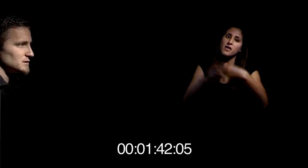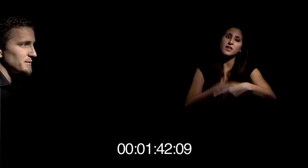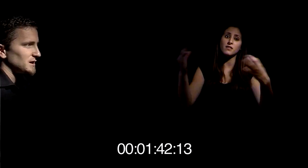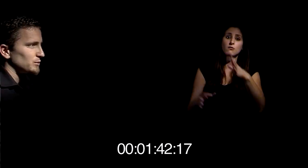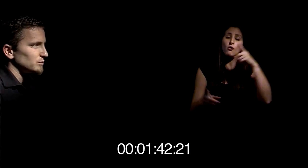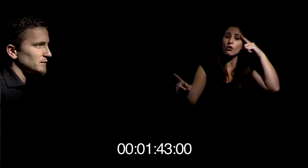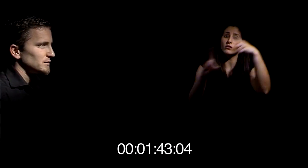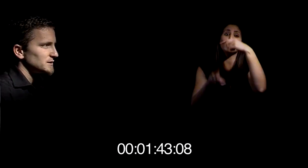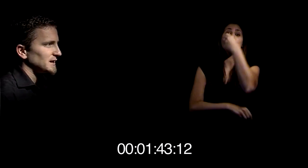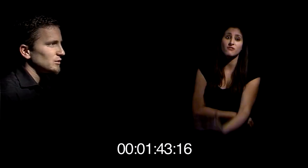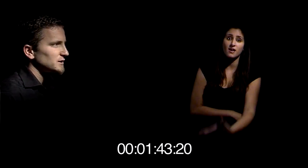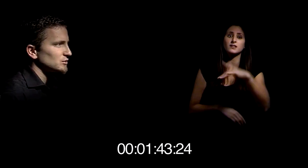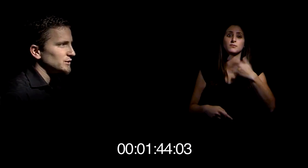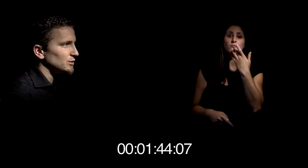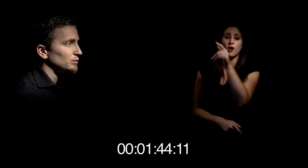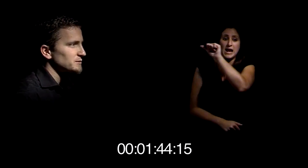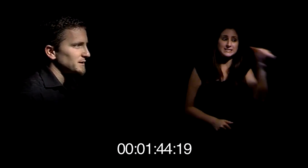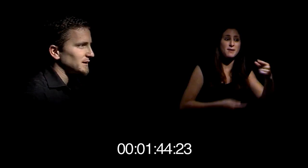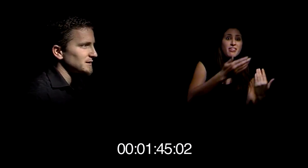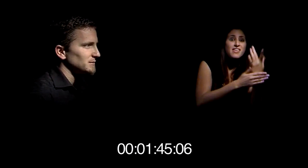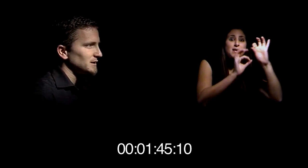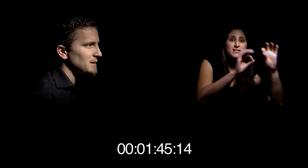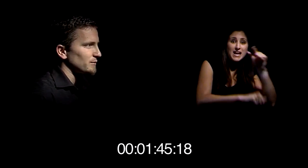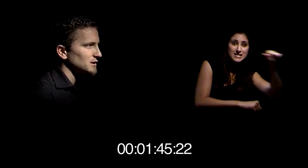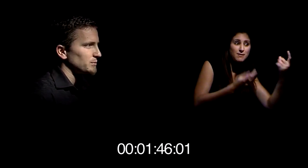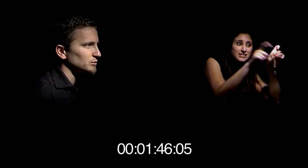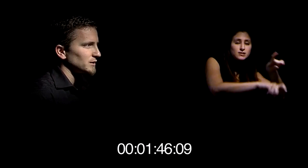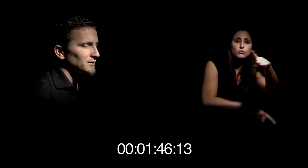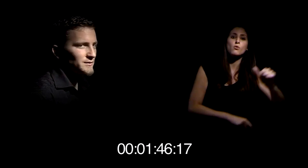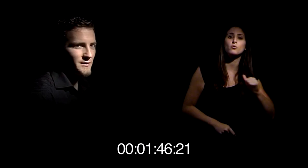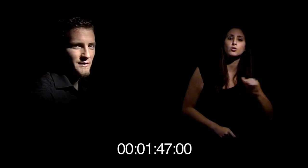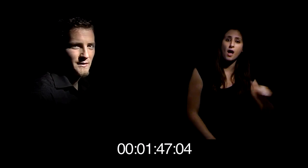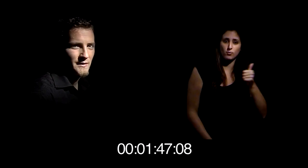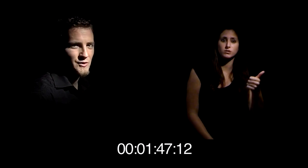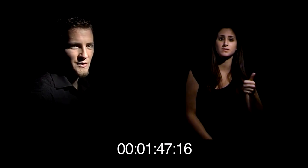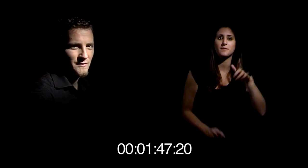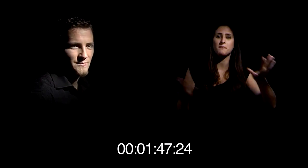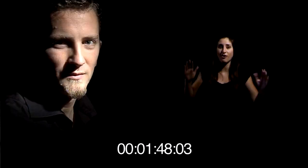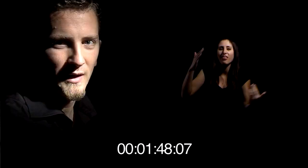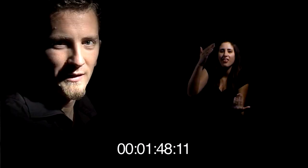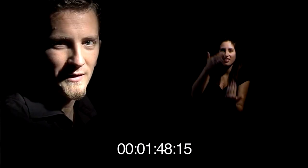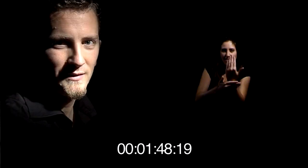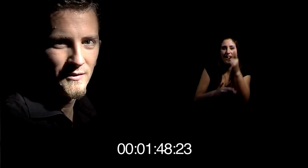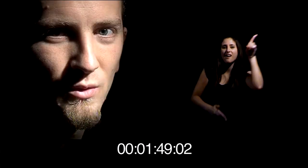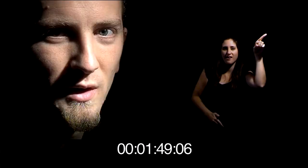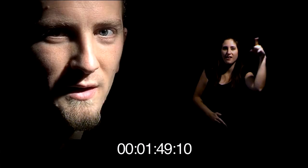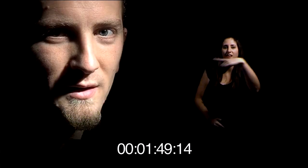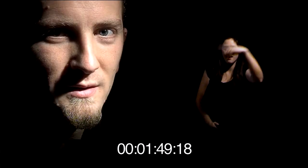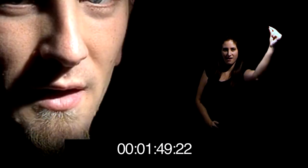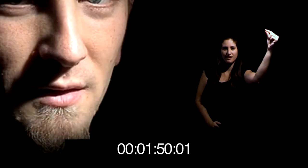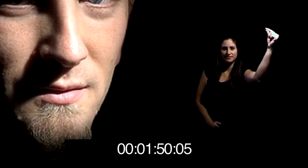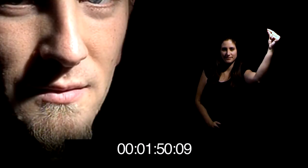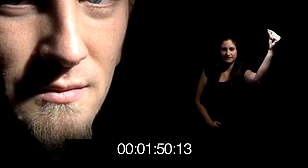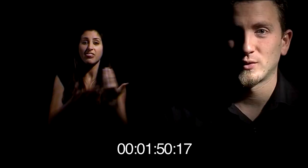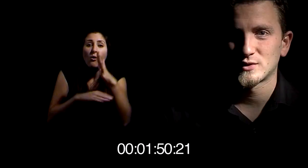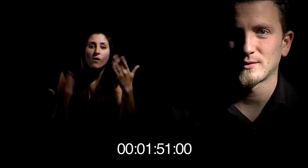hazlo. Siempre será por tu bien. Si quiere encontrarse contigo en un día especial cada semana, aprovecha la oportunidad. Eso sí, el día lo elige